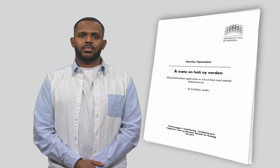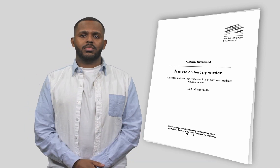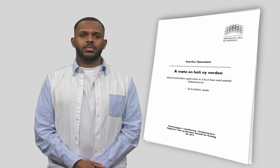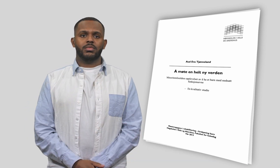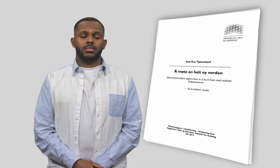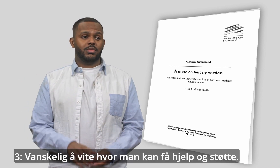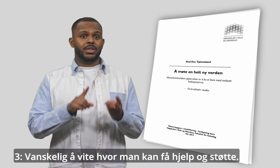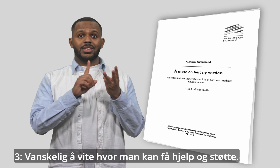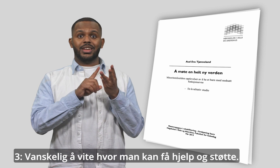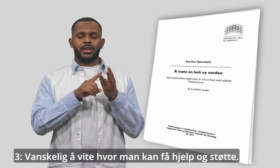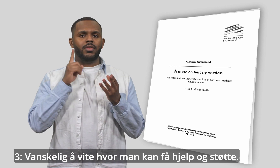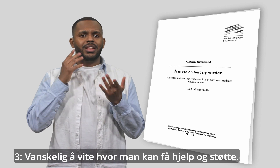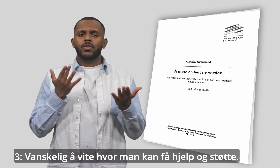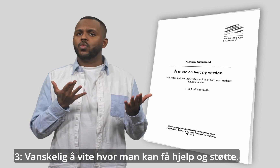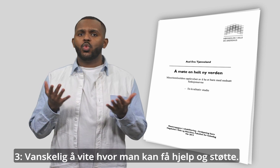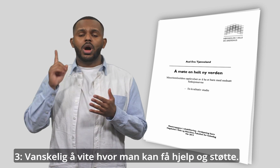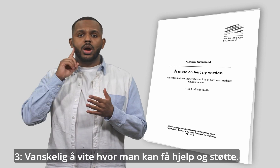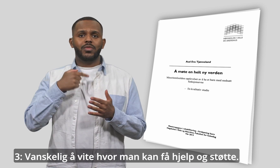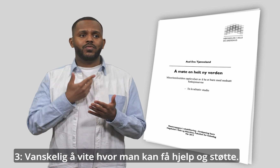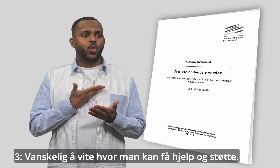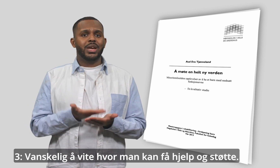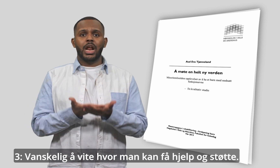3. Vanskelig å vite hvor man kan få hjelp og støtte.